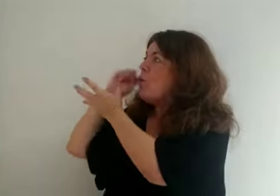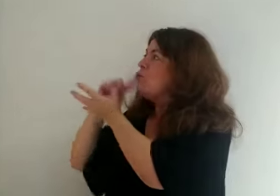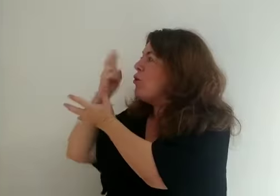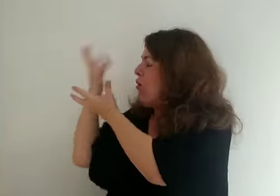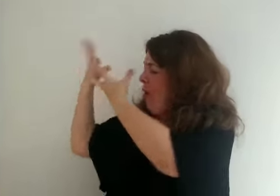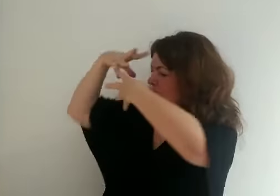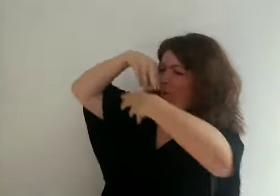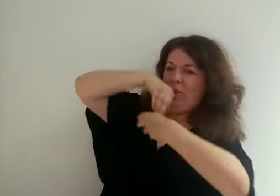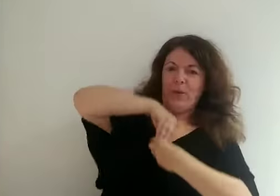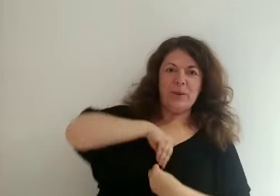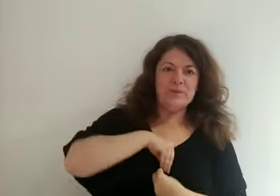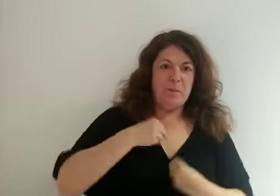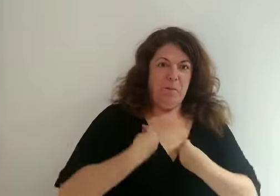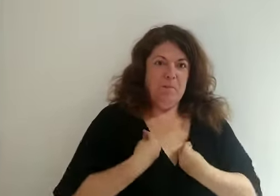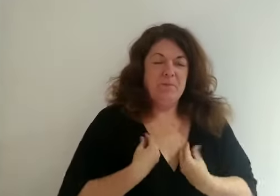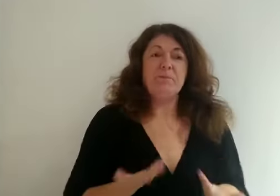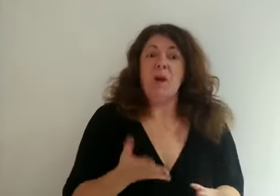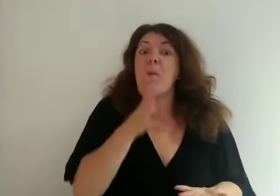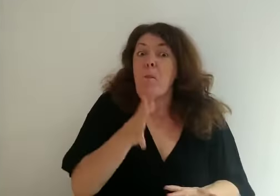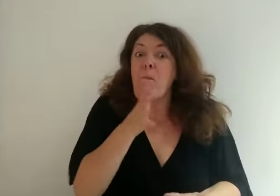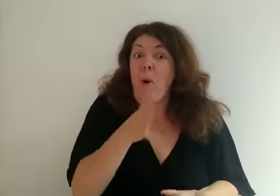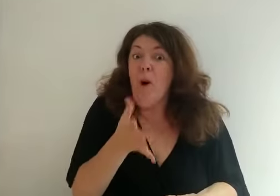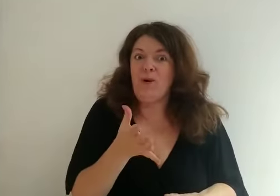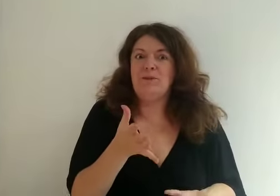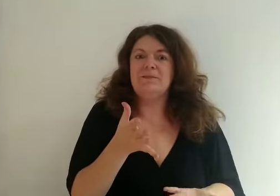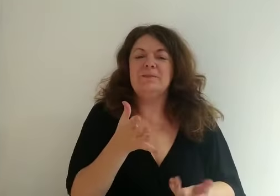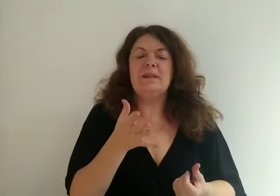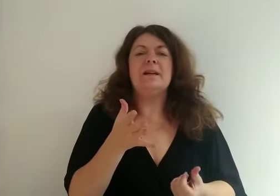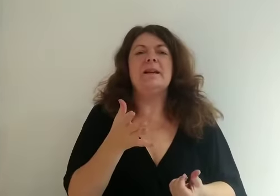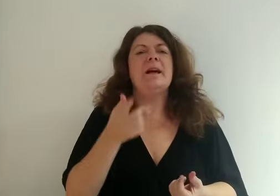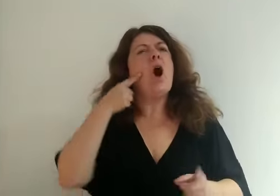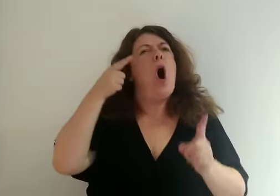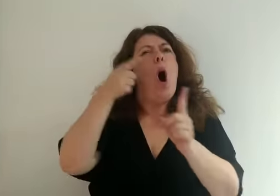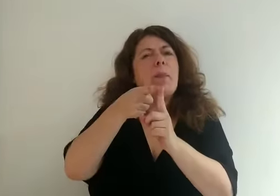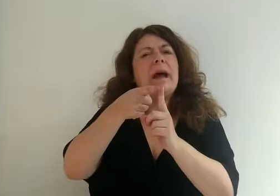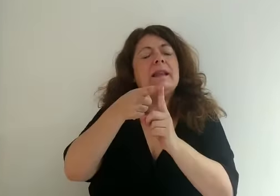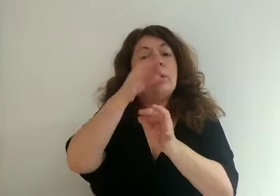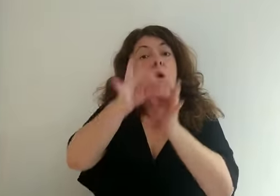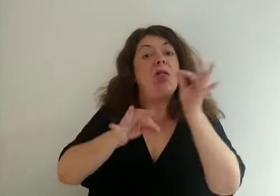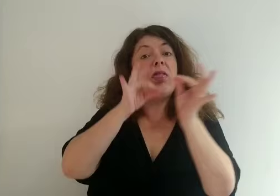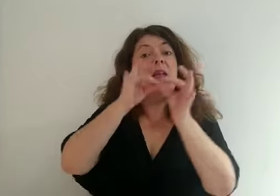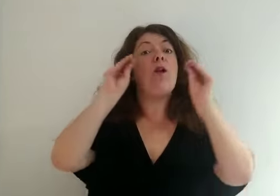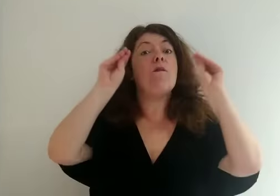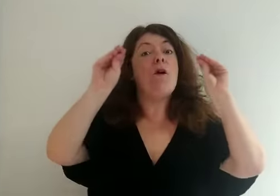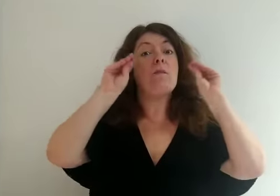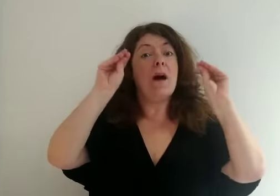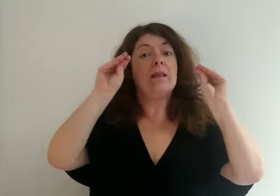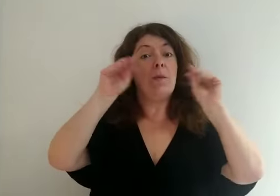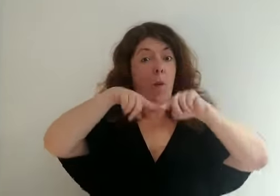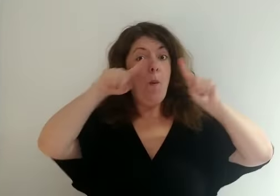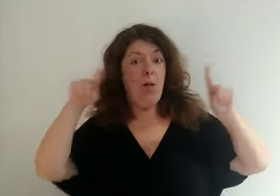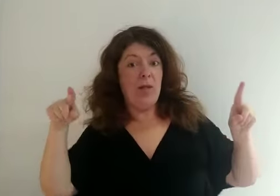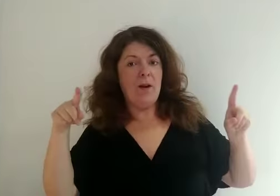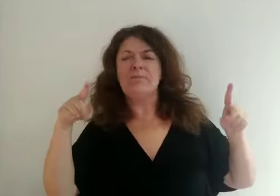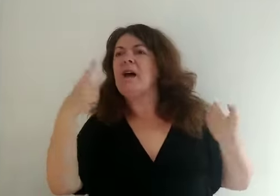Es por este motivo por el cual nuestro objetivo en el ciclo formativo es que todos los alumnos y alumnos